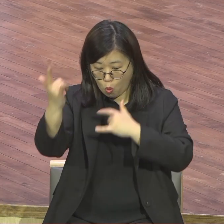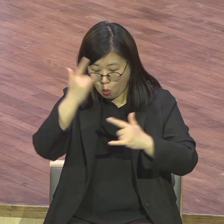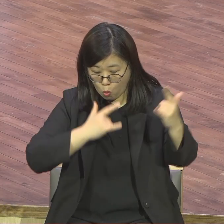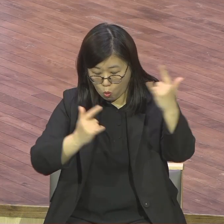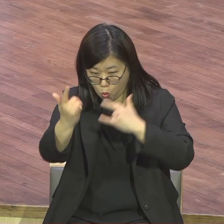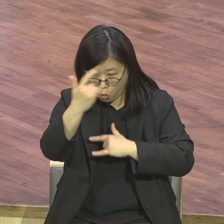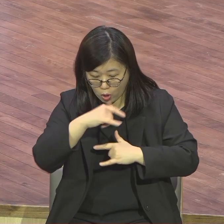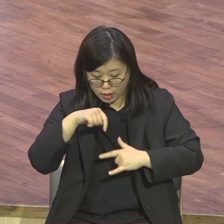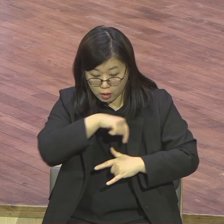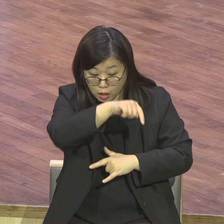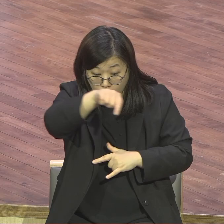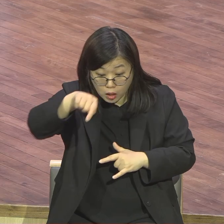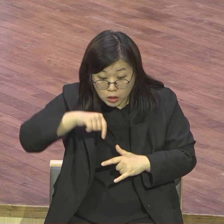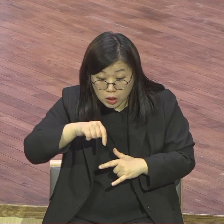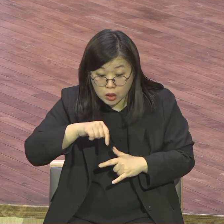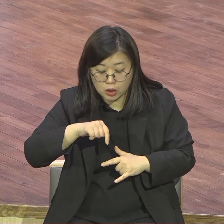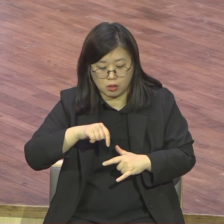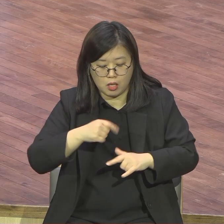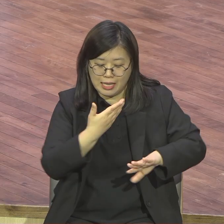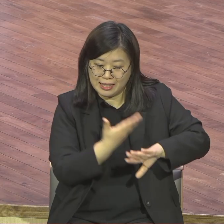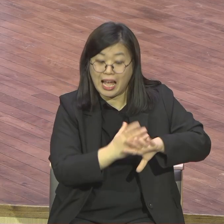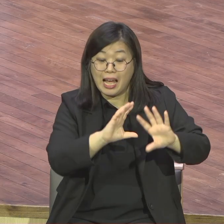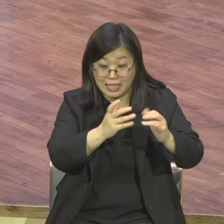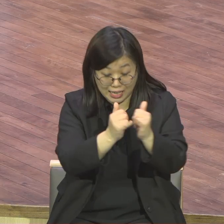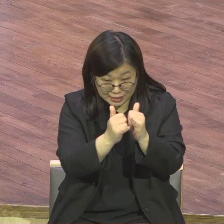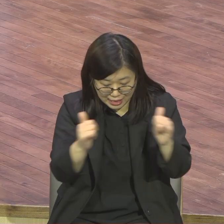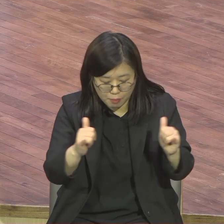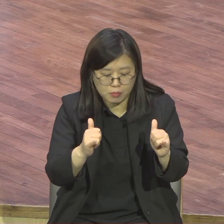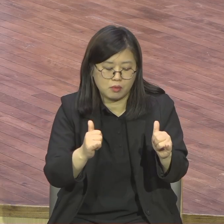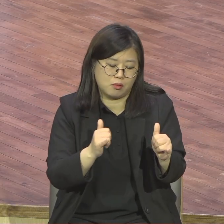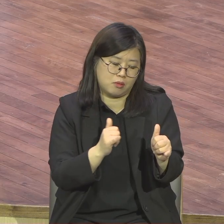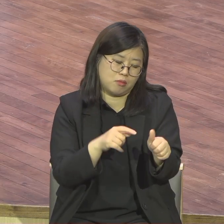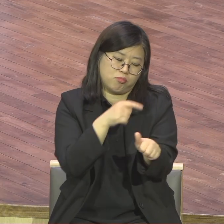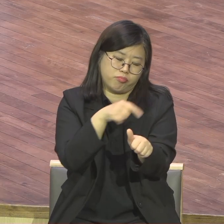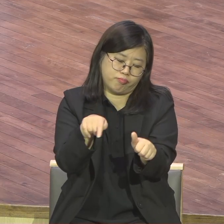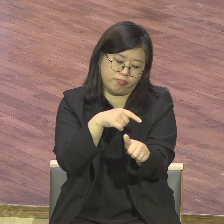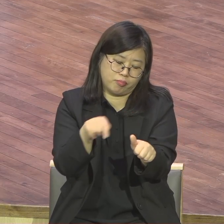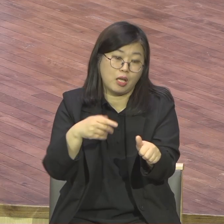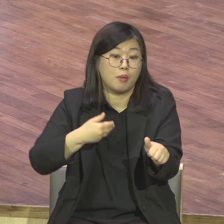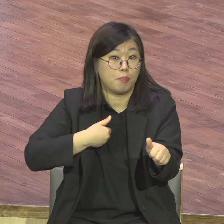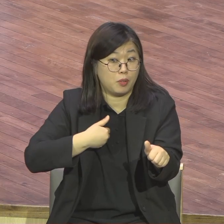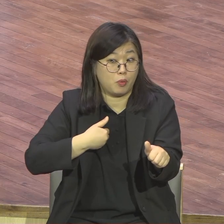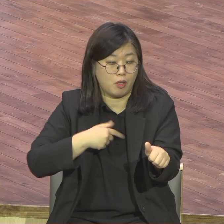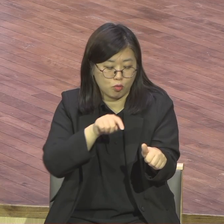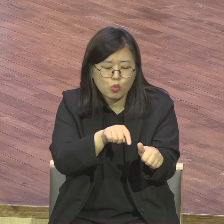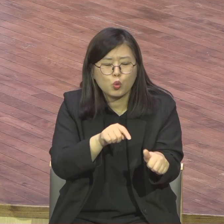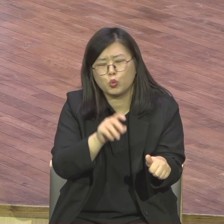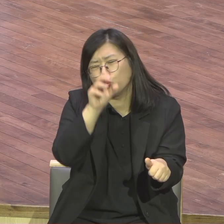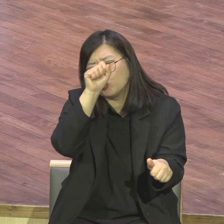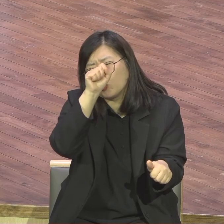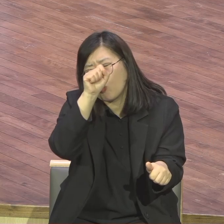발굴해내야 됩니다 이중언을 써요 이중언을 자기 모국어 쓰고 한국어 쓰잖아요 그러면서